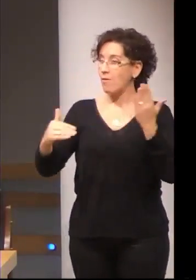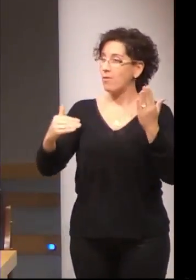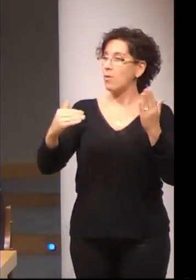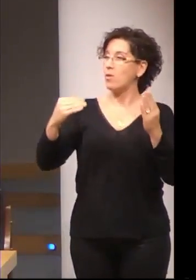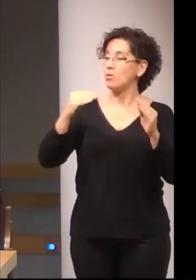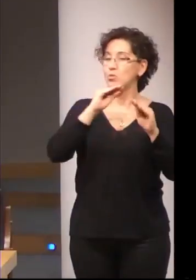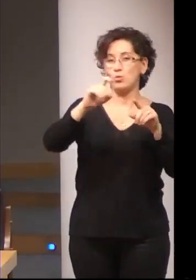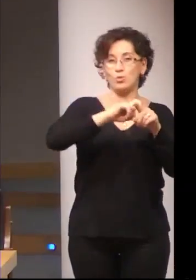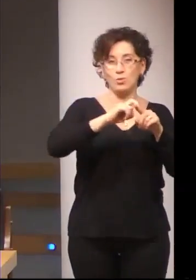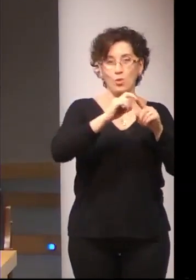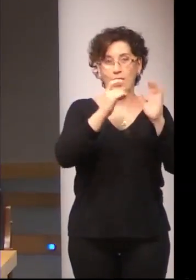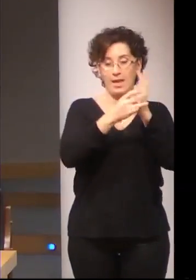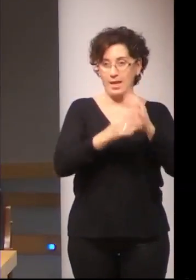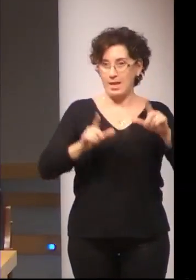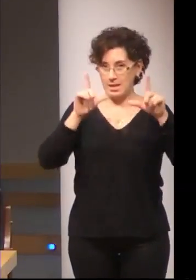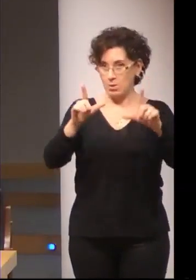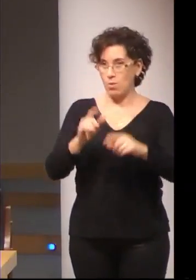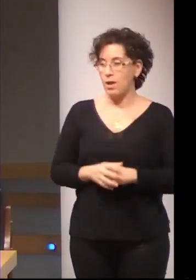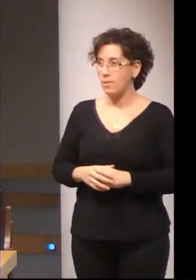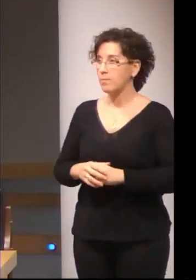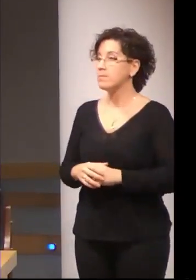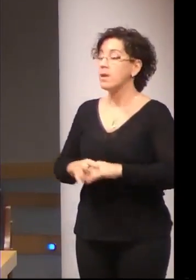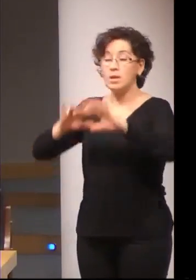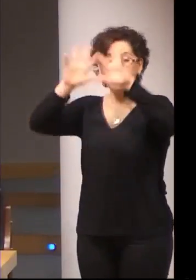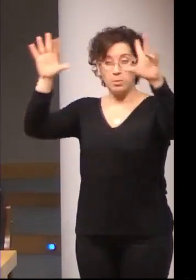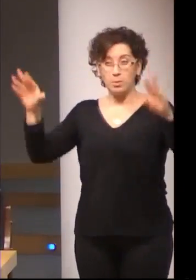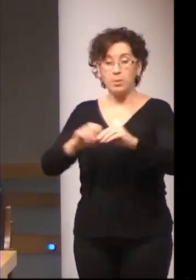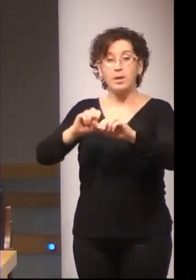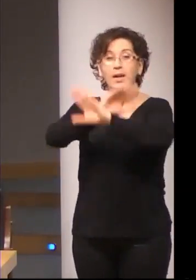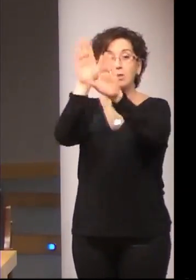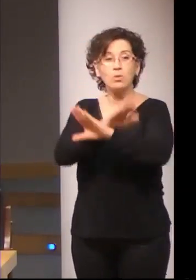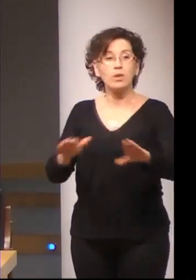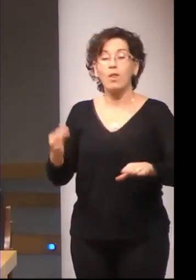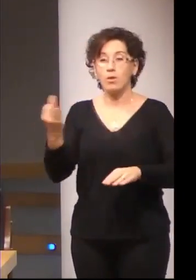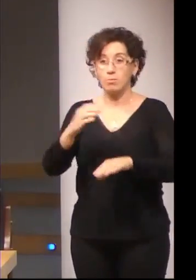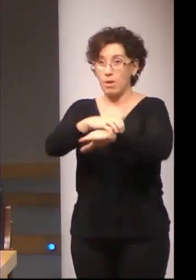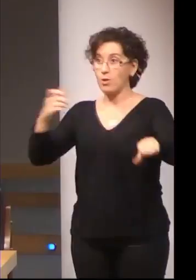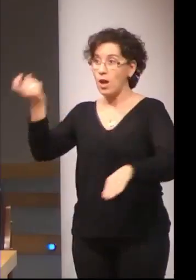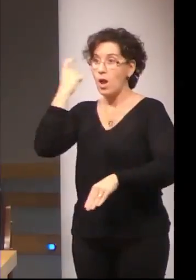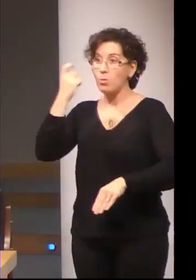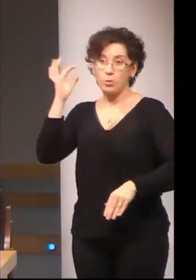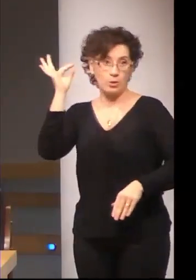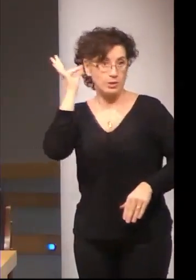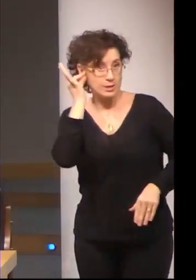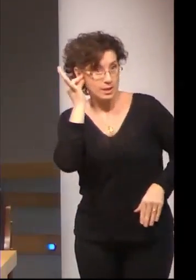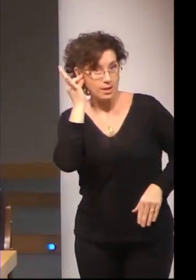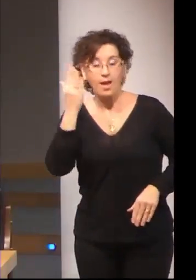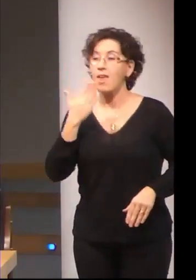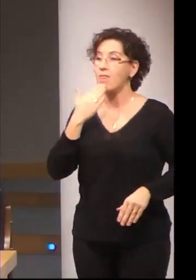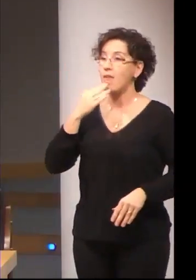Resultados. La mayoría son chicas, la edad comprendida entre 20 y 25 años,